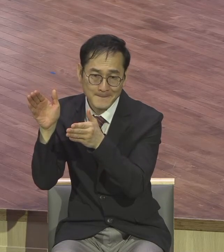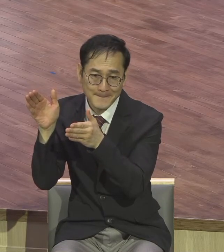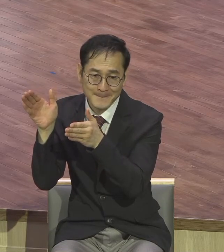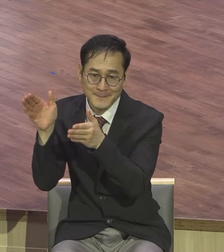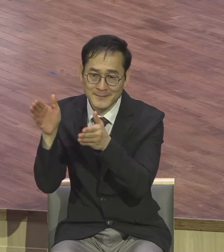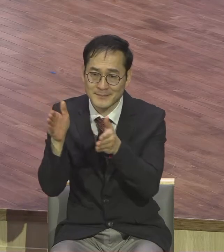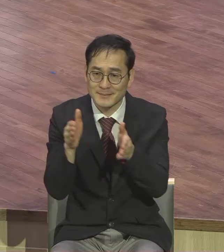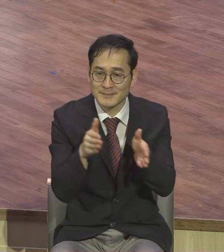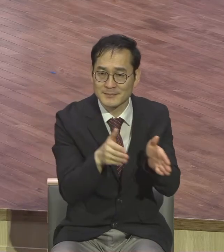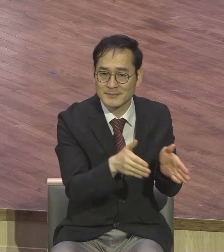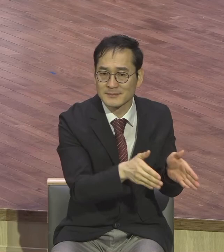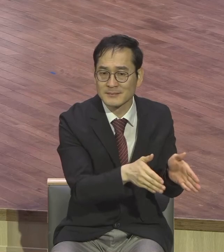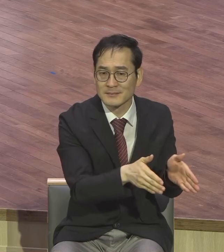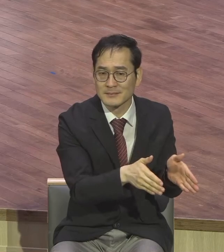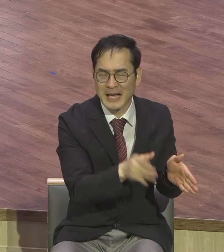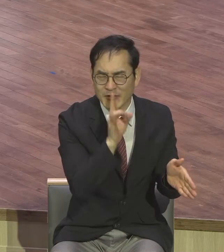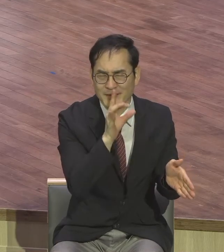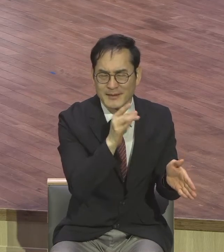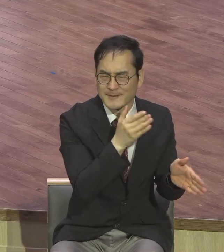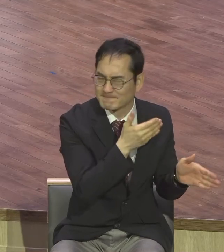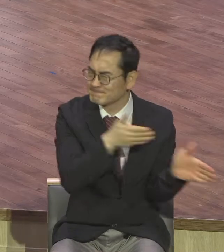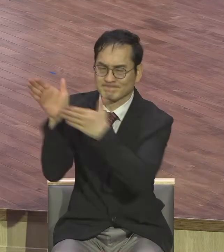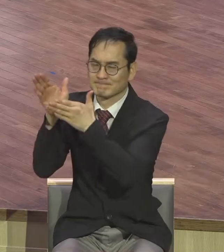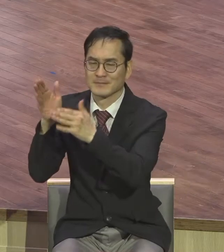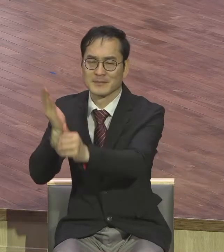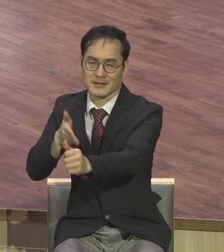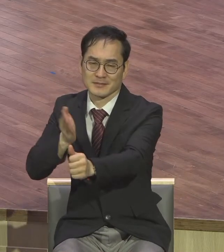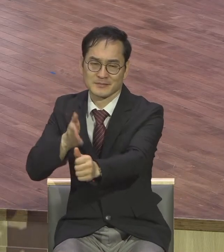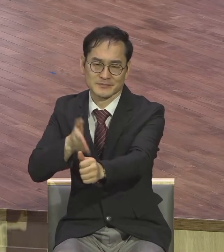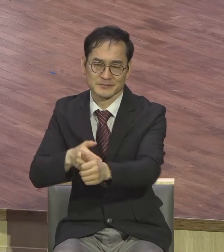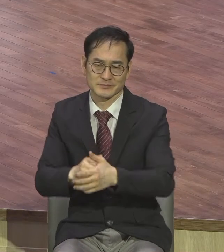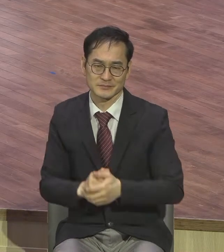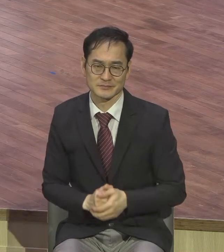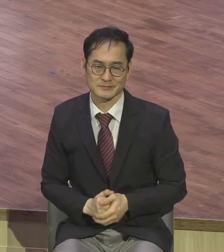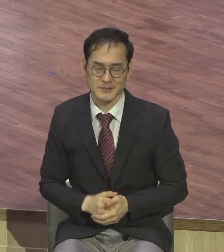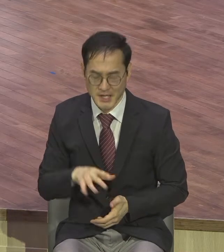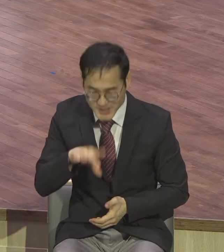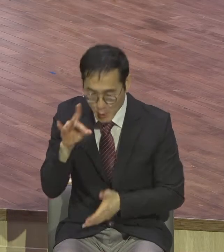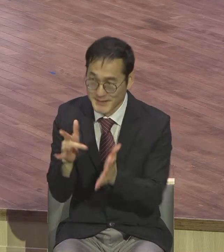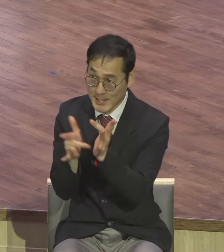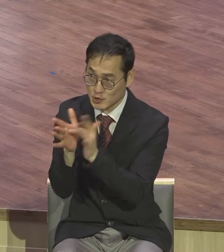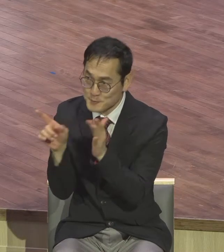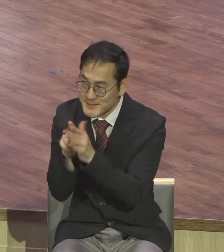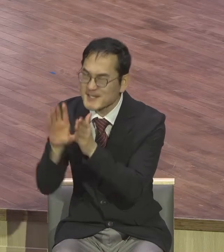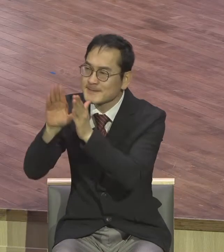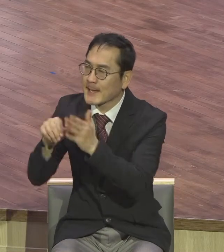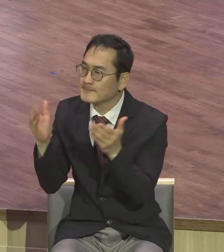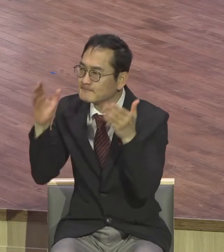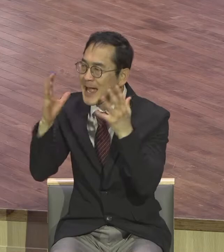초심으로 돌아가시기 바랍니다 오늘 예수 처음 믿은 것처럼 오늘 내가 교회 처음 믿은 것처럼